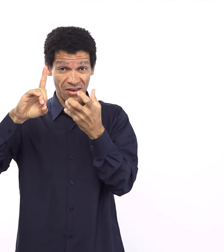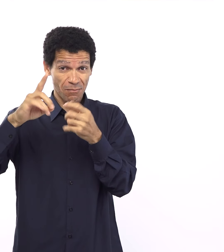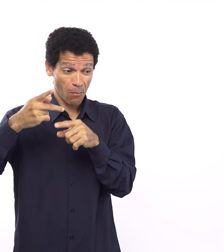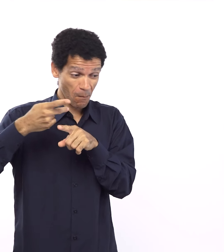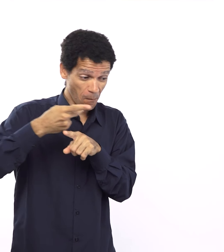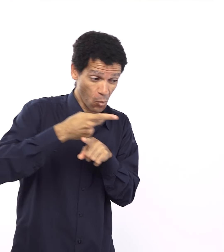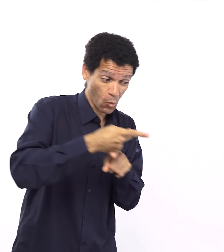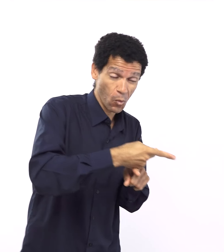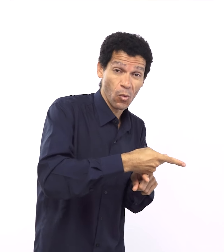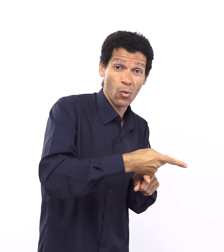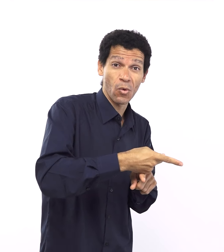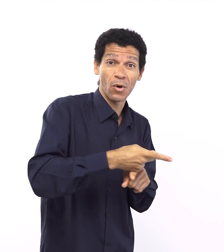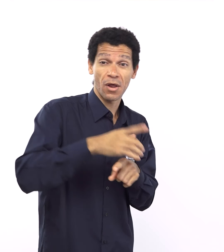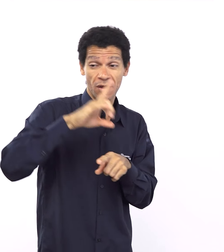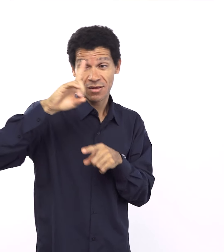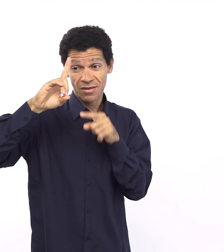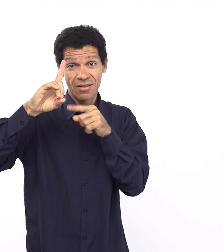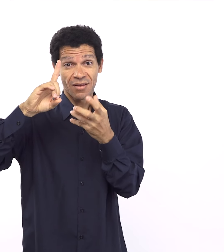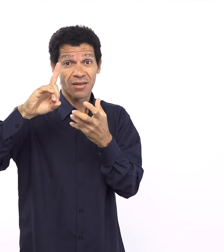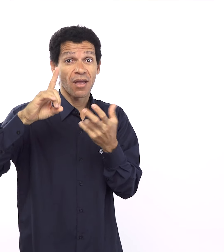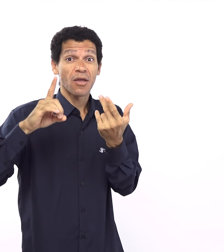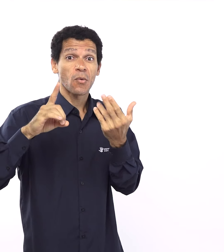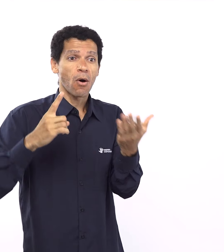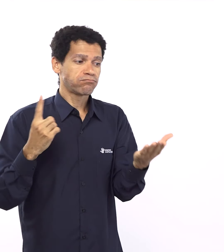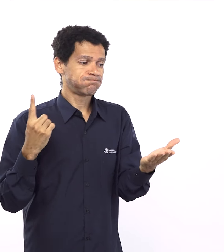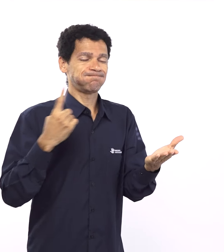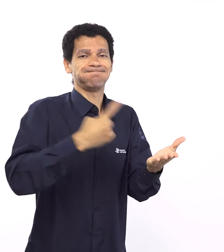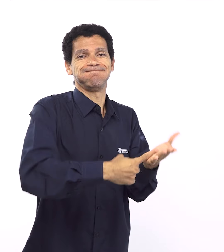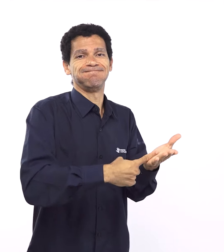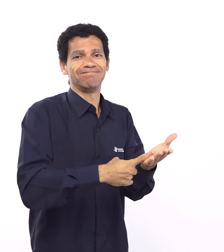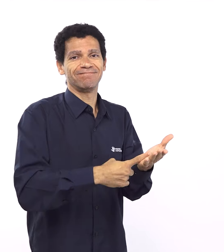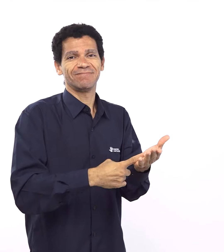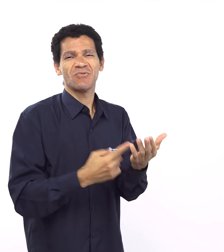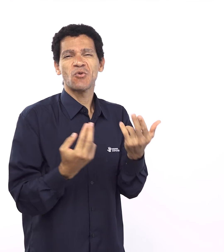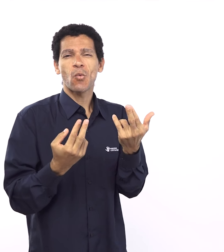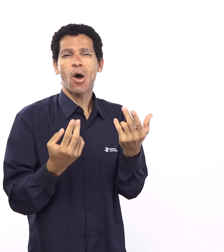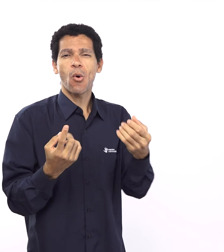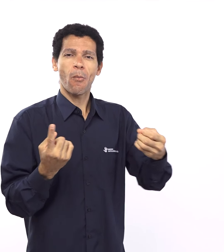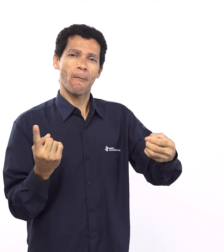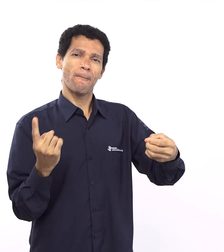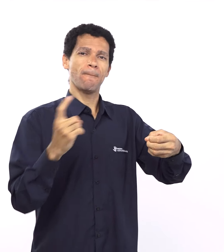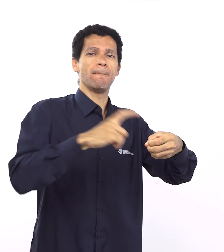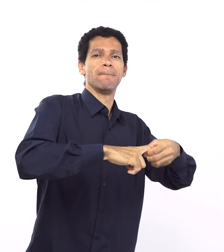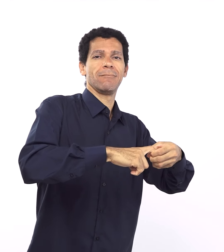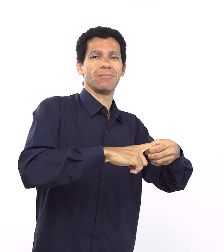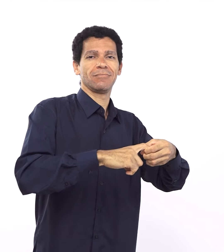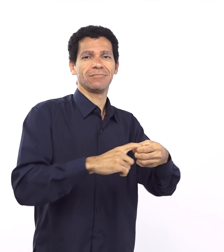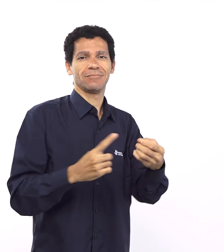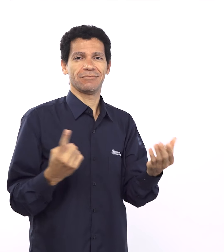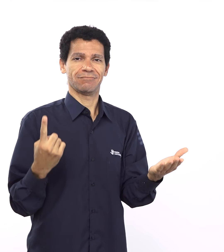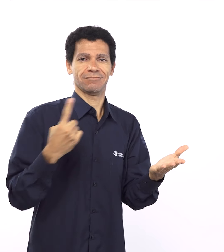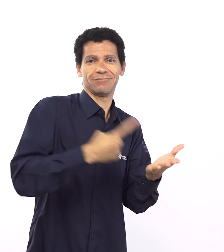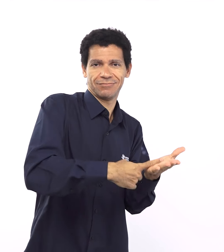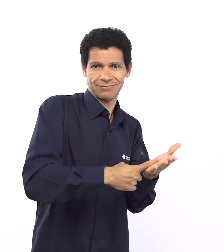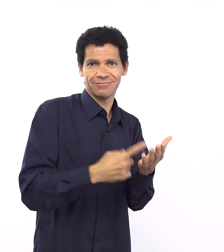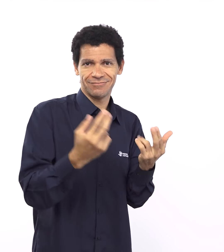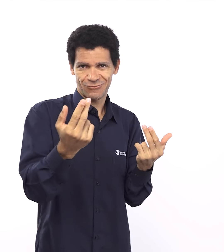paz de bênção mas eu acho que a gente precisa desejar a palavra de Deus